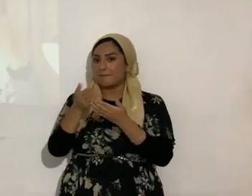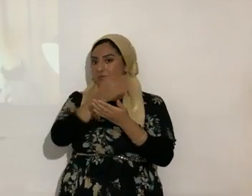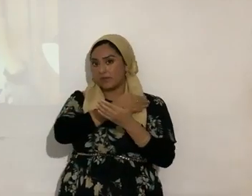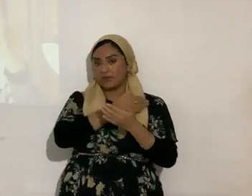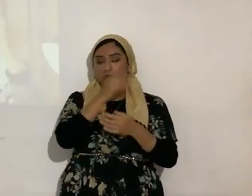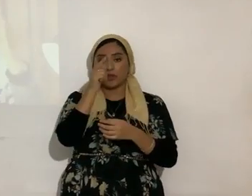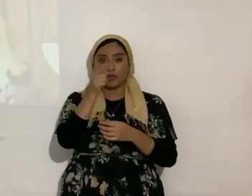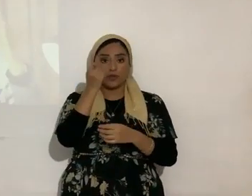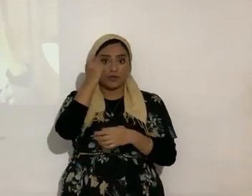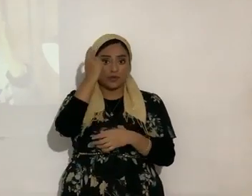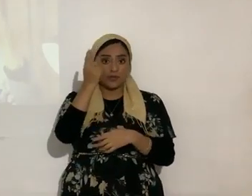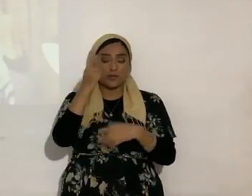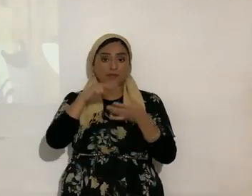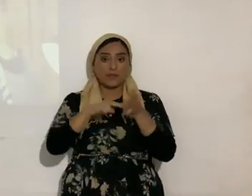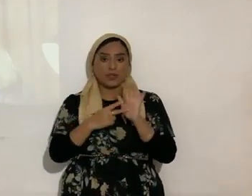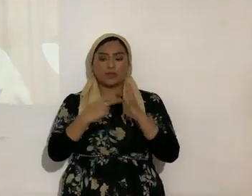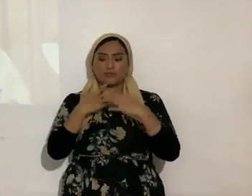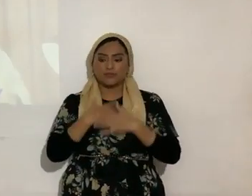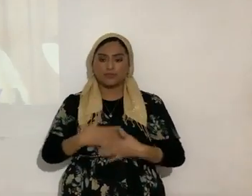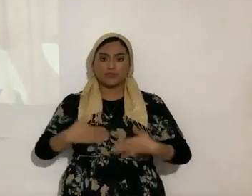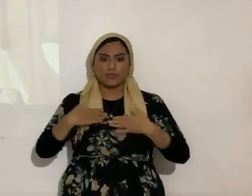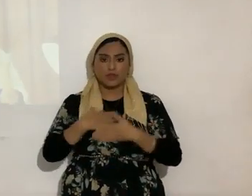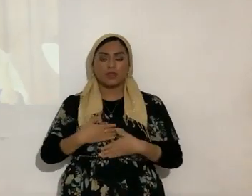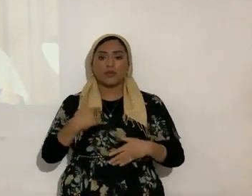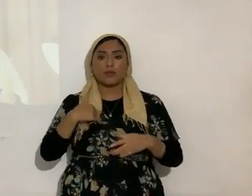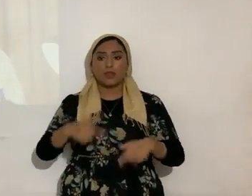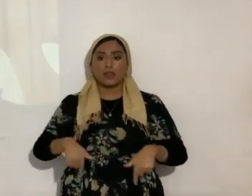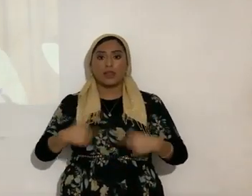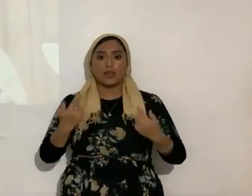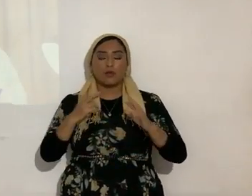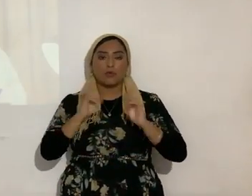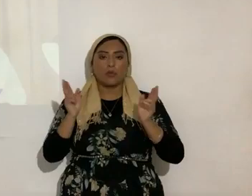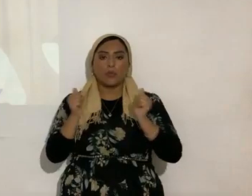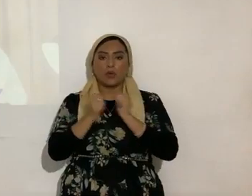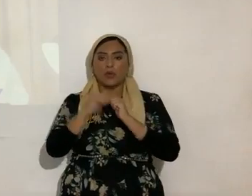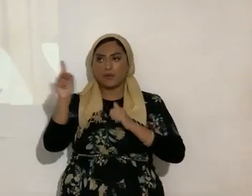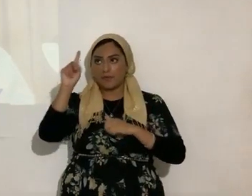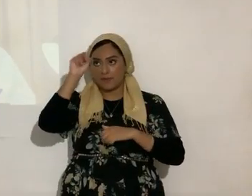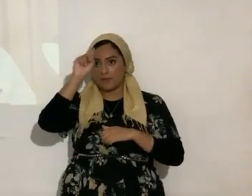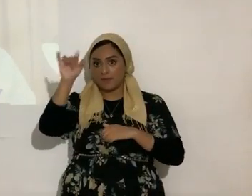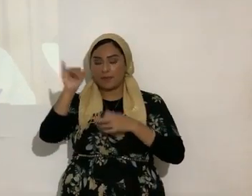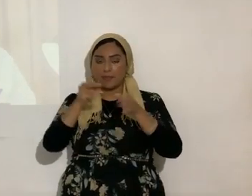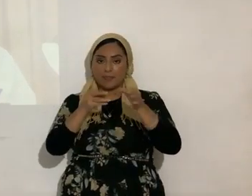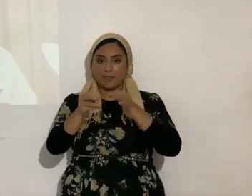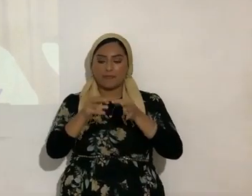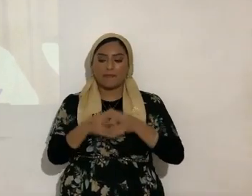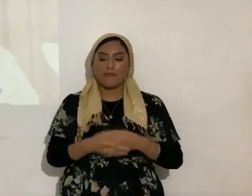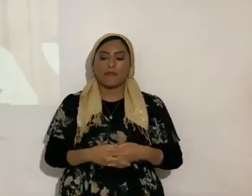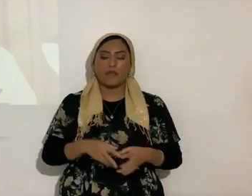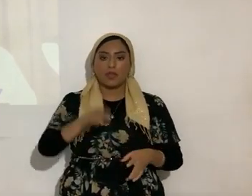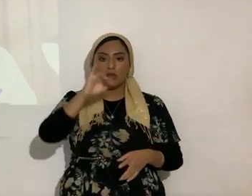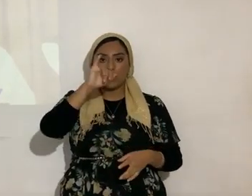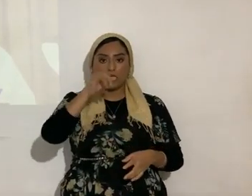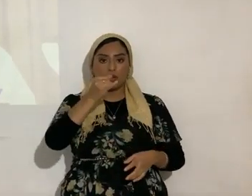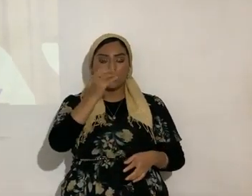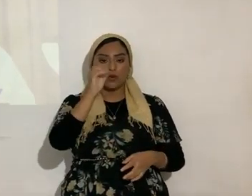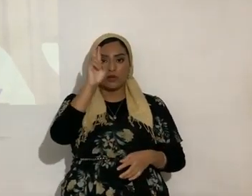entiende estos conceptos se goza, hermanos. Si vivimos, entonces ya en la eternidad lo explico. En Juan, el Evangelio de Juan,